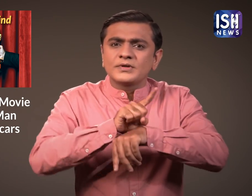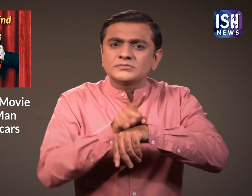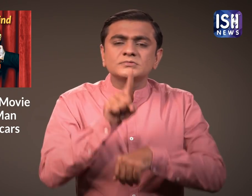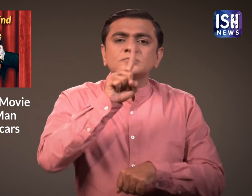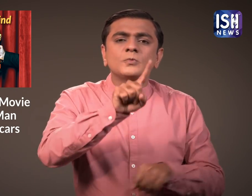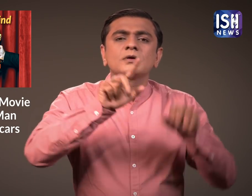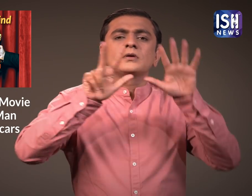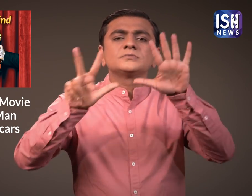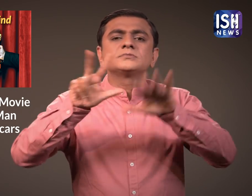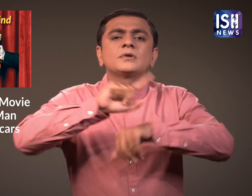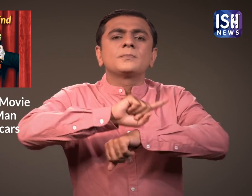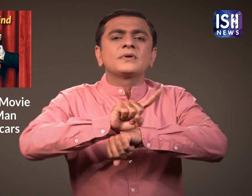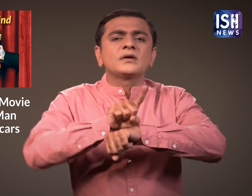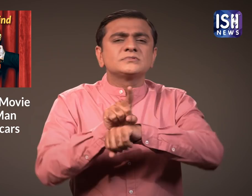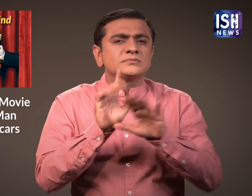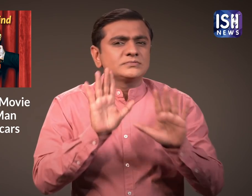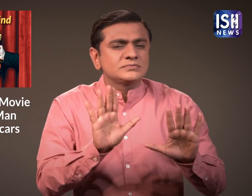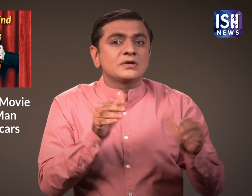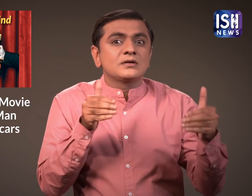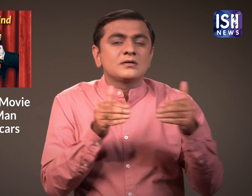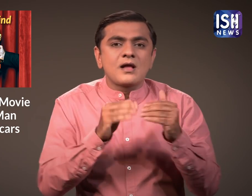अट्रा मिंटो की ही है।